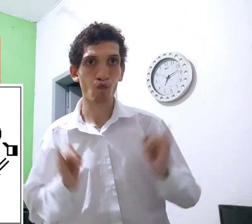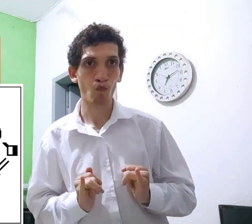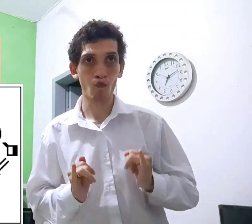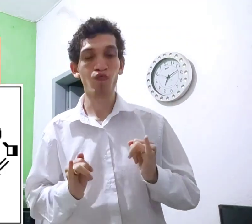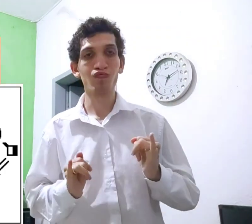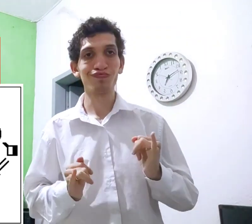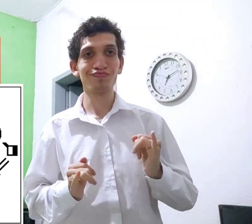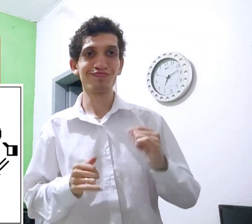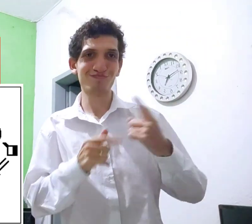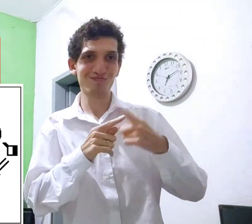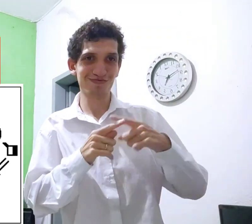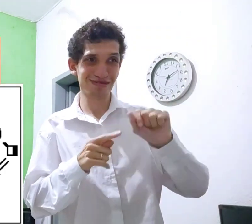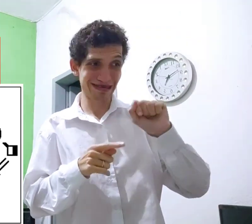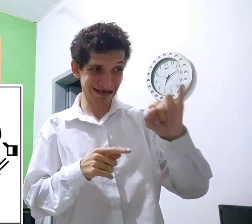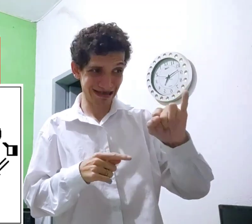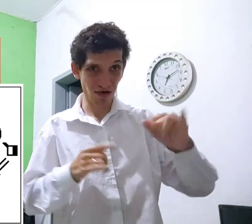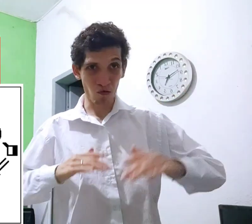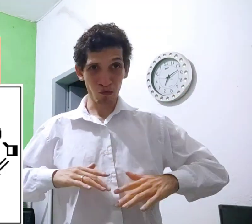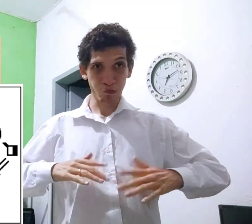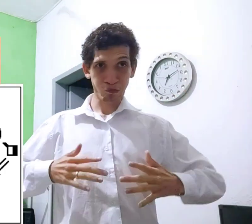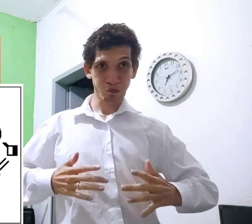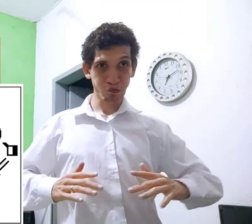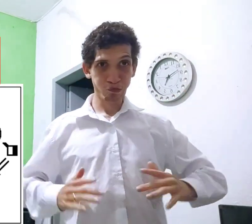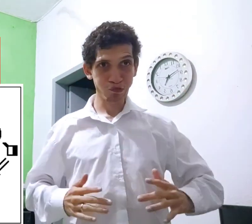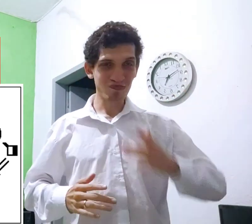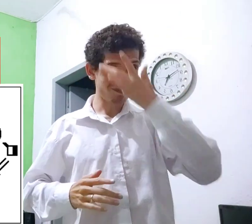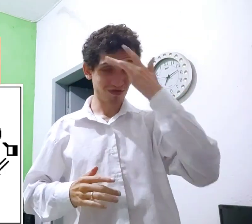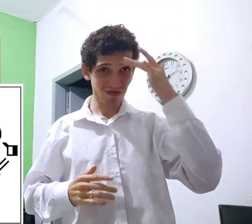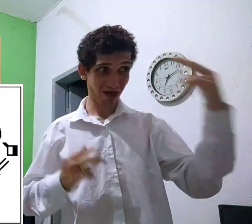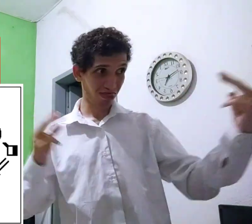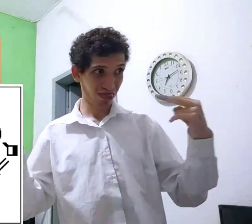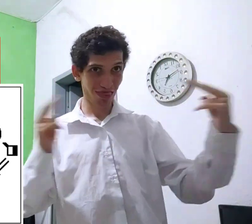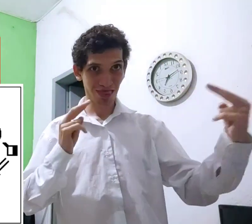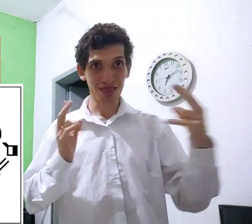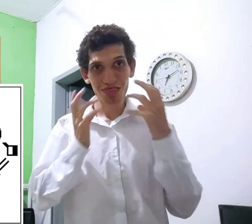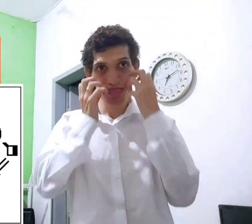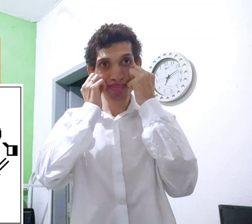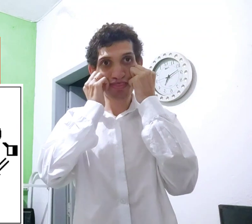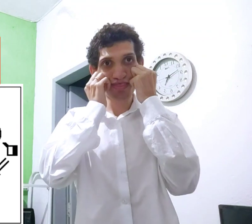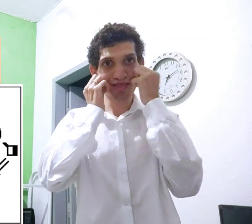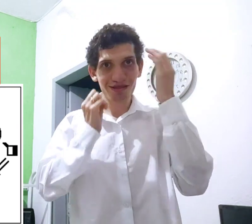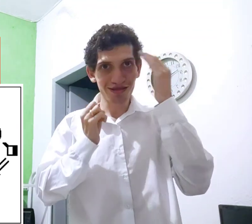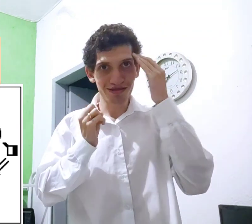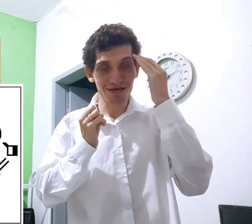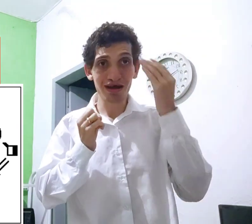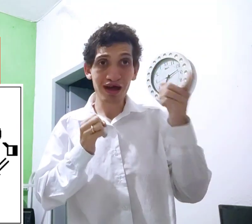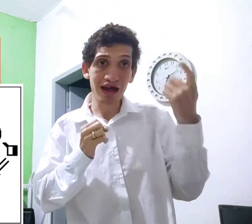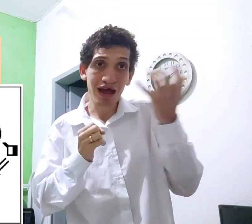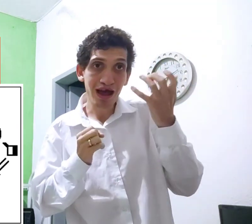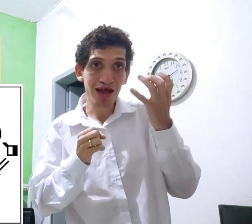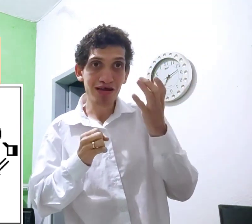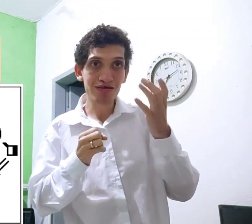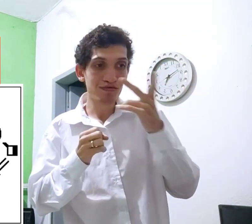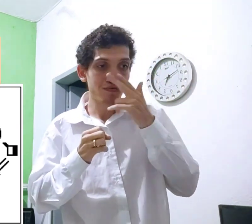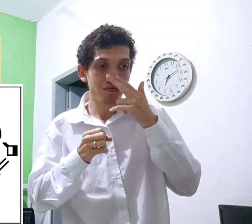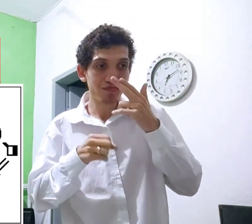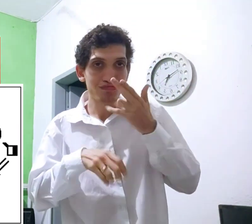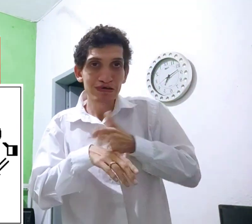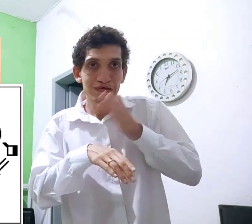o corpo apinar, porque se eu ficar com essa barriga, as pessoas vão viver uma caça de graça. Aí ela quer